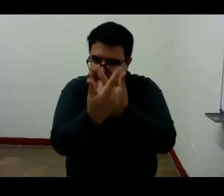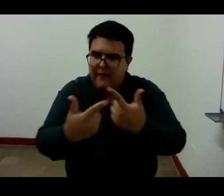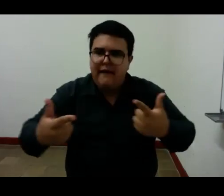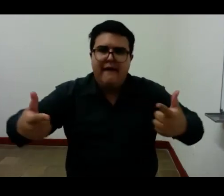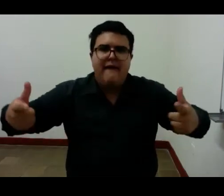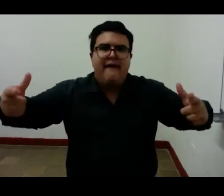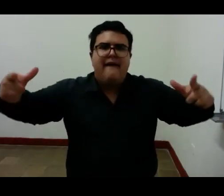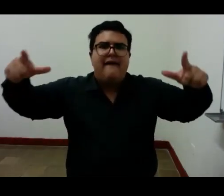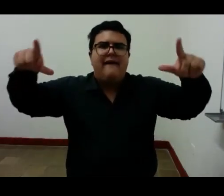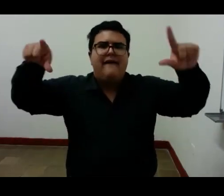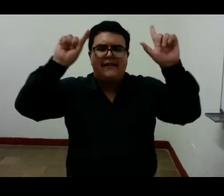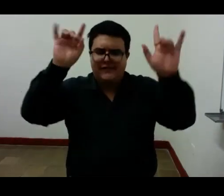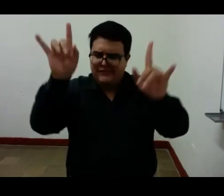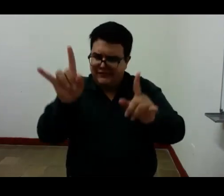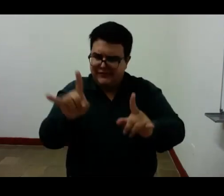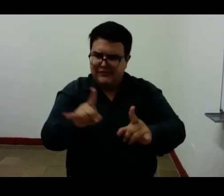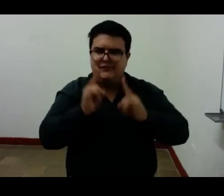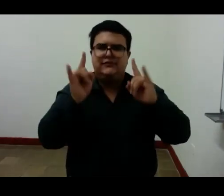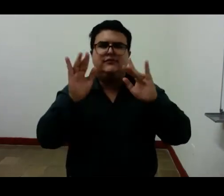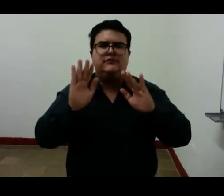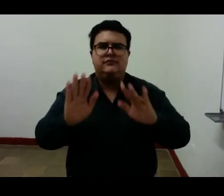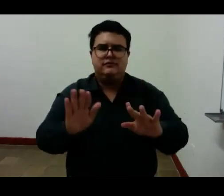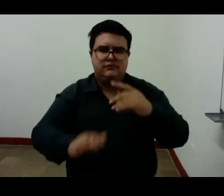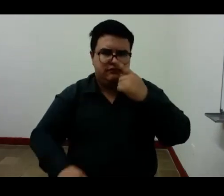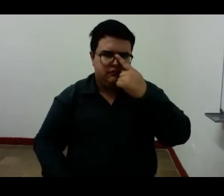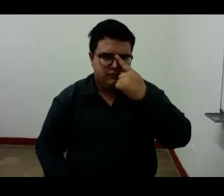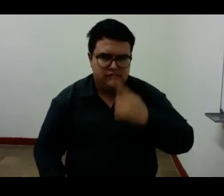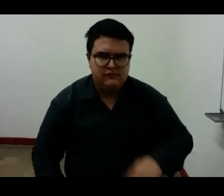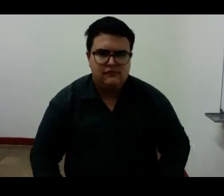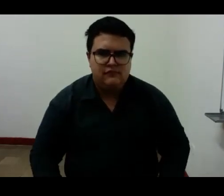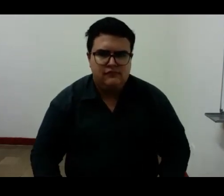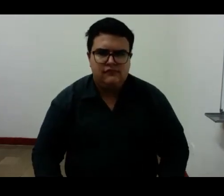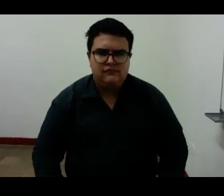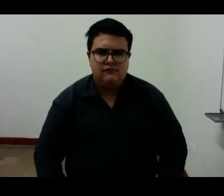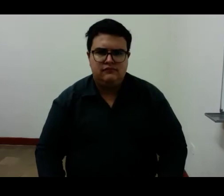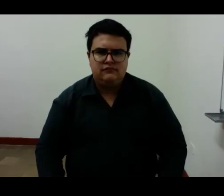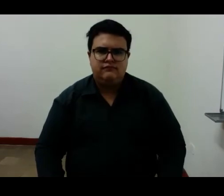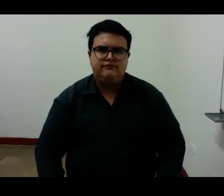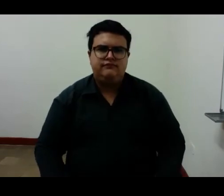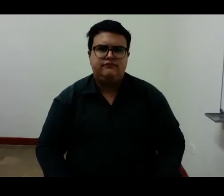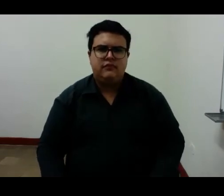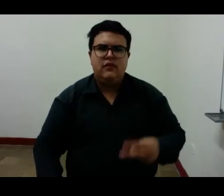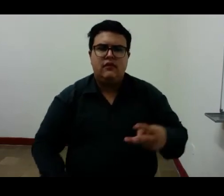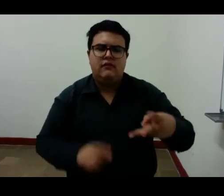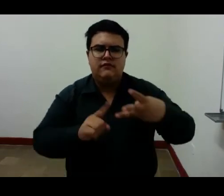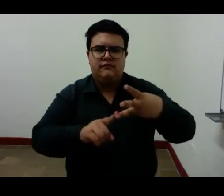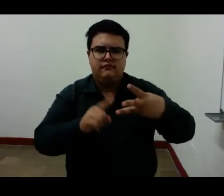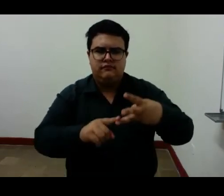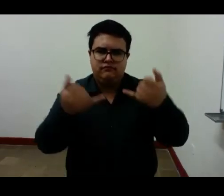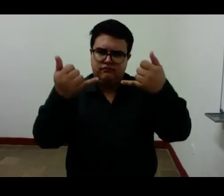que mata los sueños aquí termina el apunte número 3